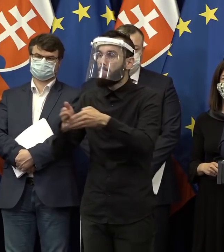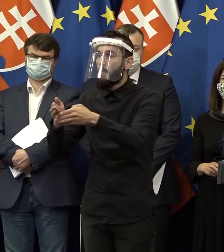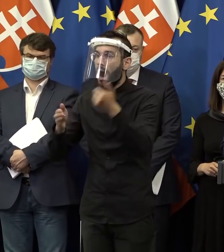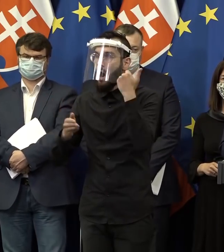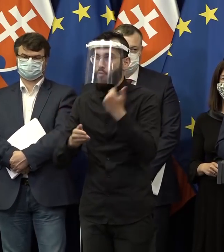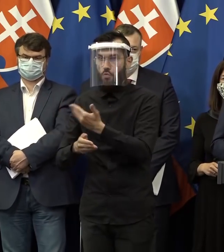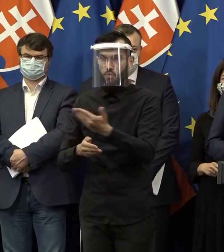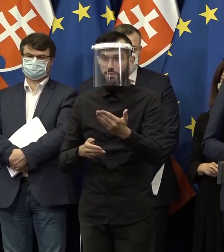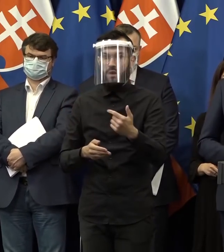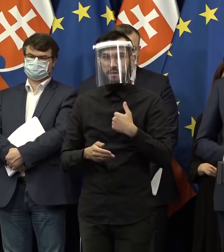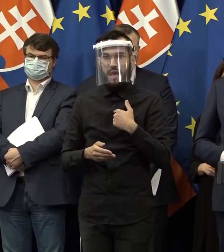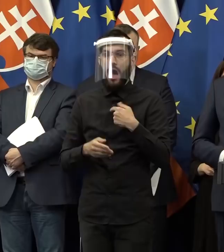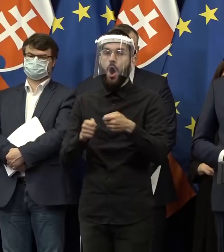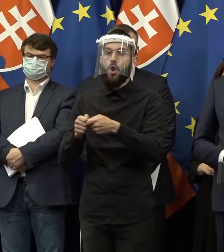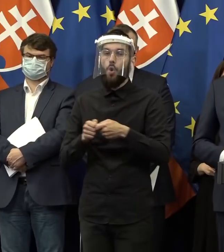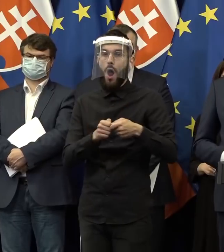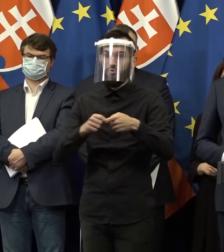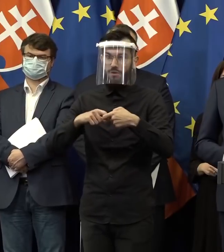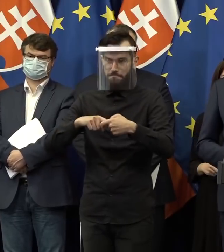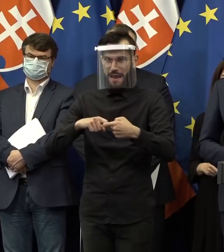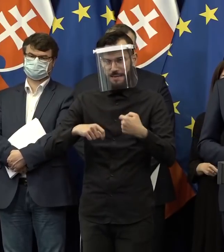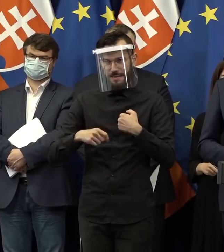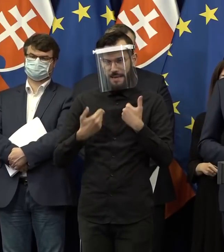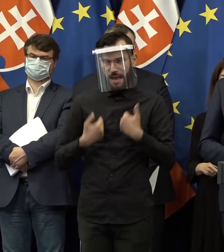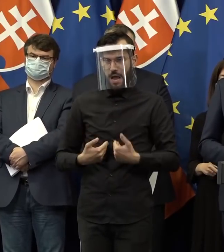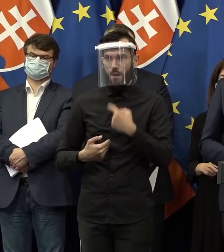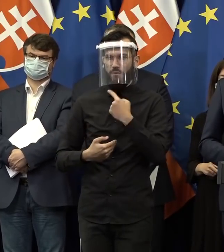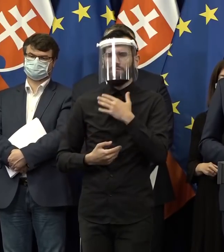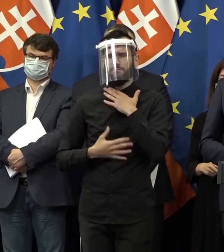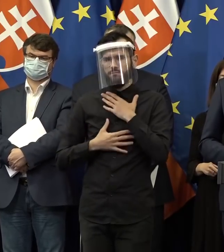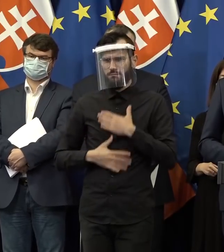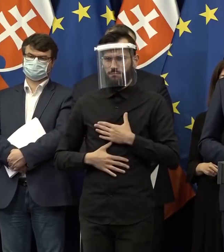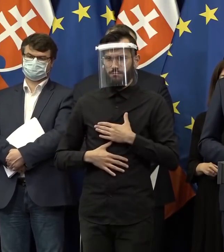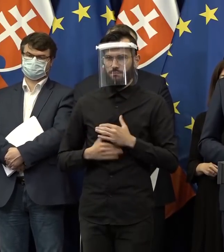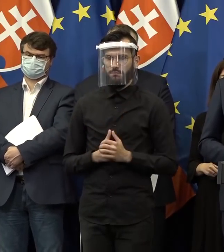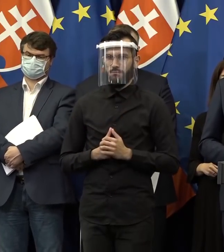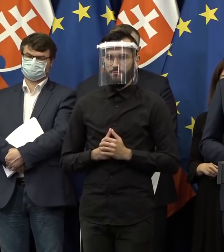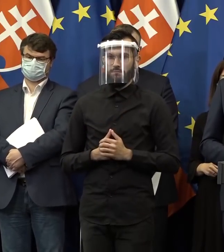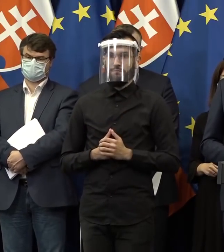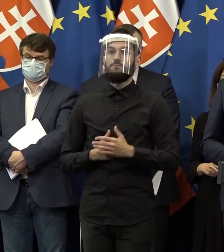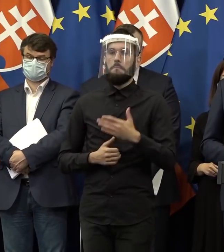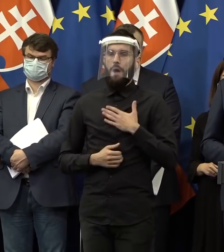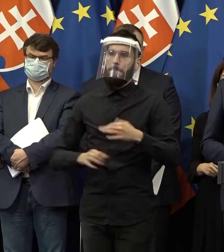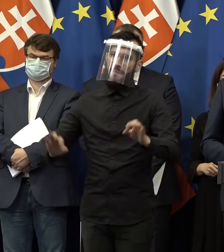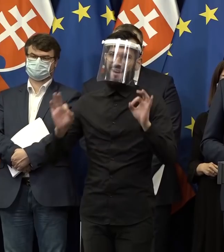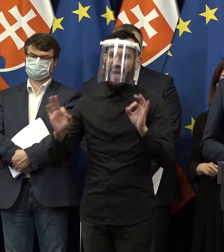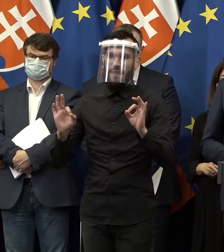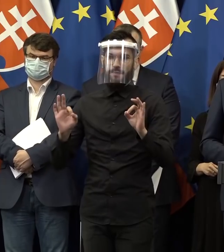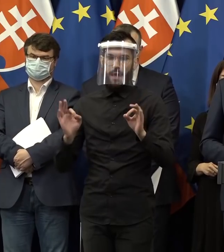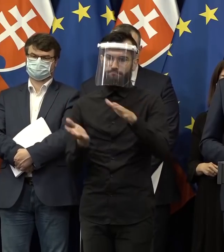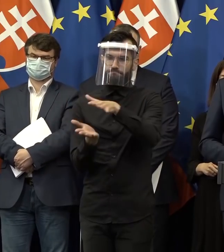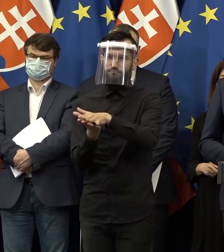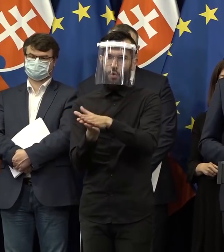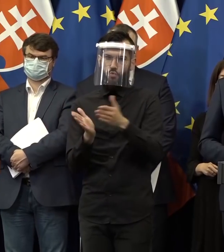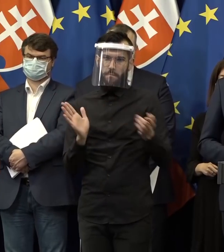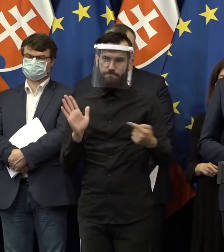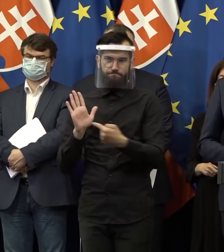Za seba môžem povedať, ako za koaličného partnera, že som veľmi spokojný, veľmi rád, že máme tak kvalitný dokument. A